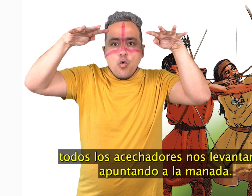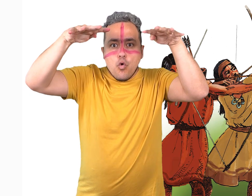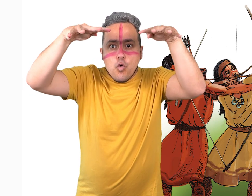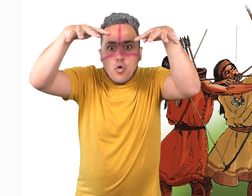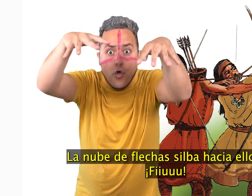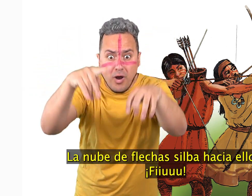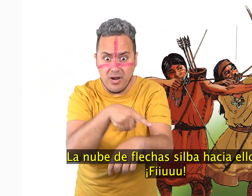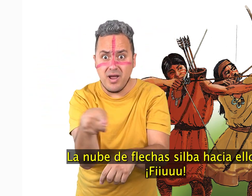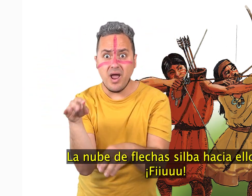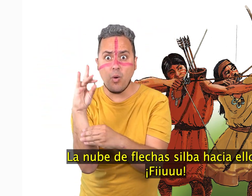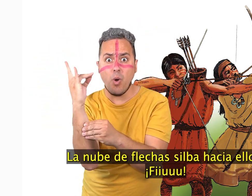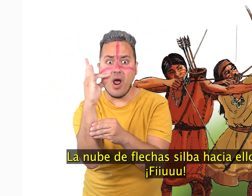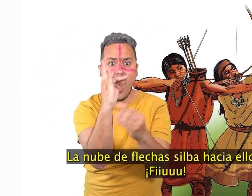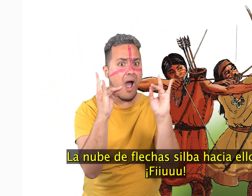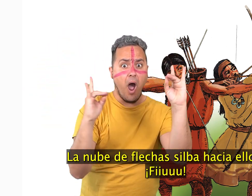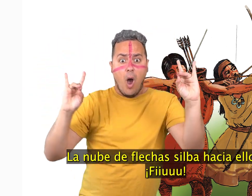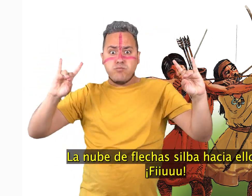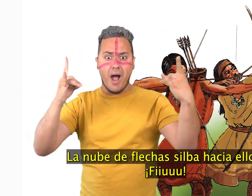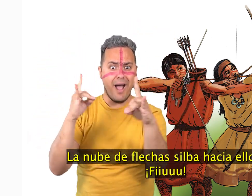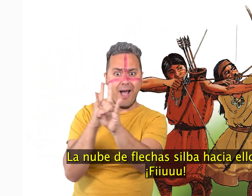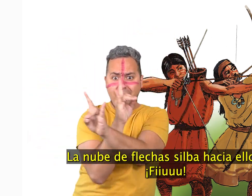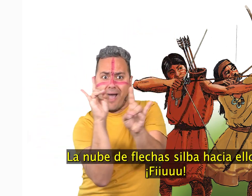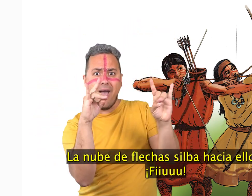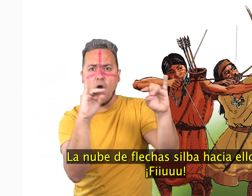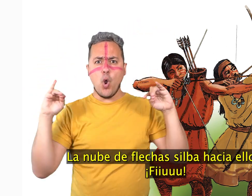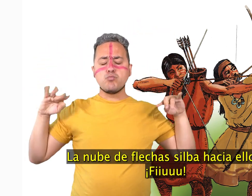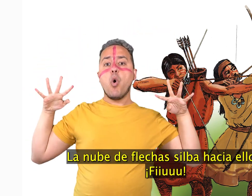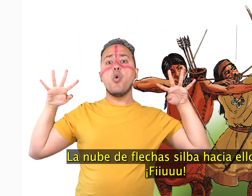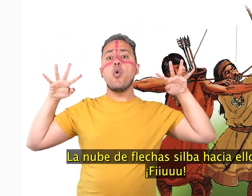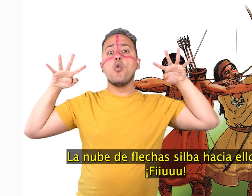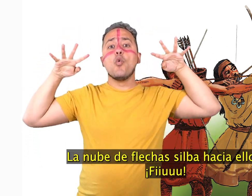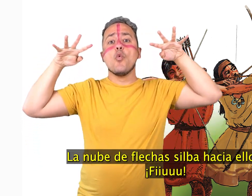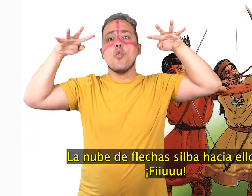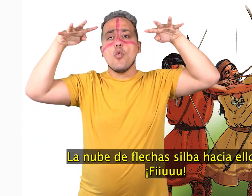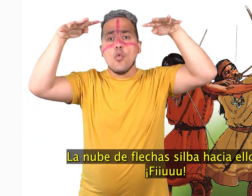la manada. La nube de flechas silba hacia ellos.